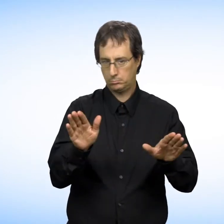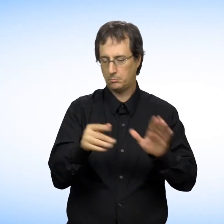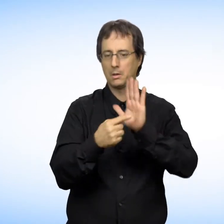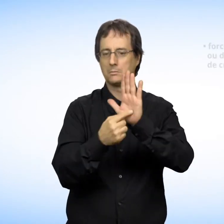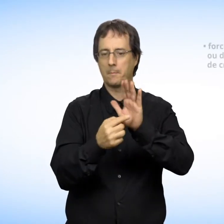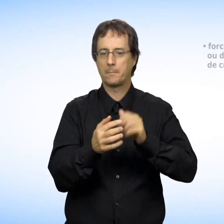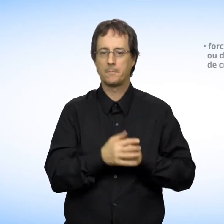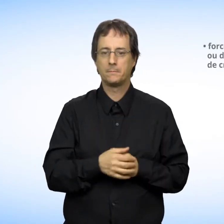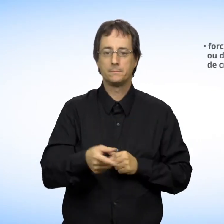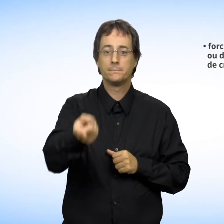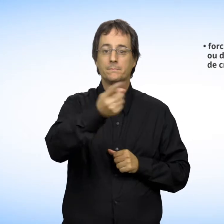ne peut, par exemple, vous